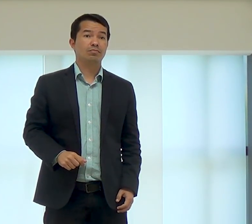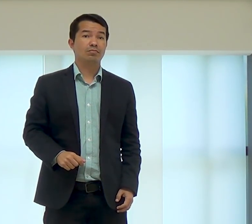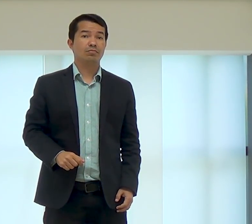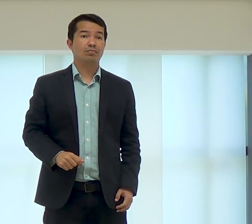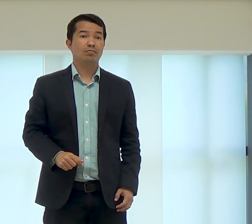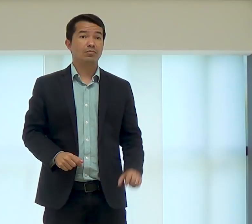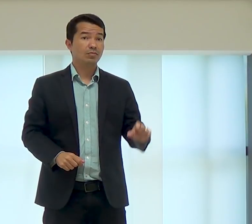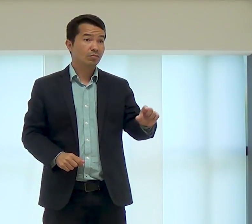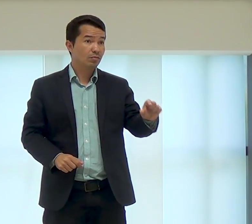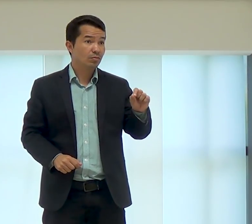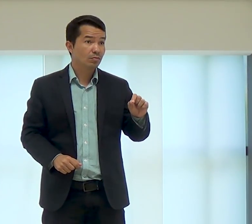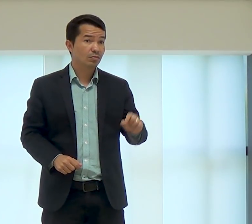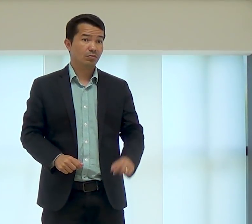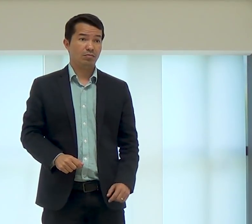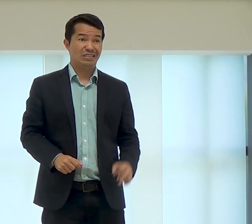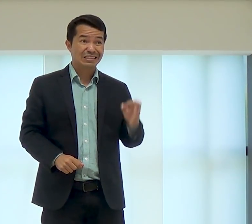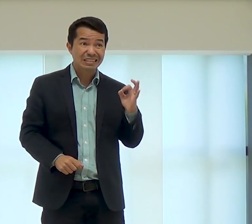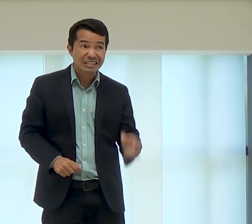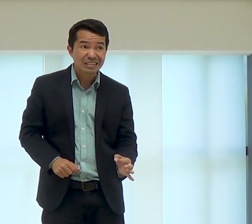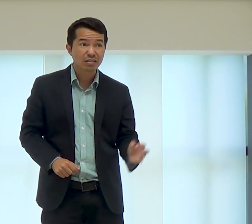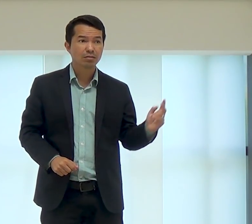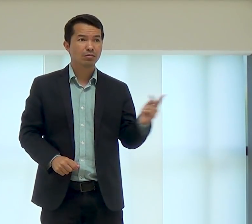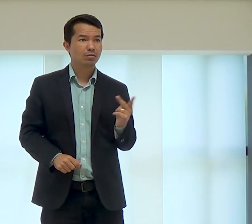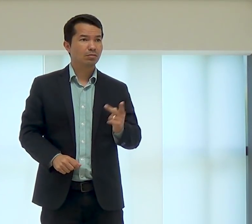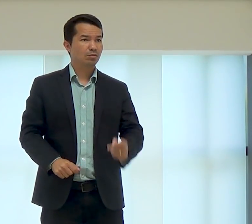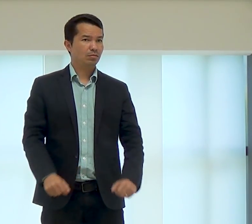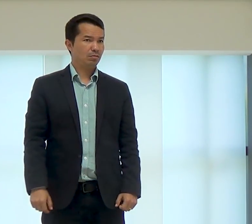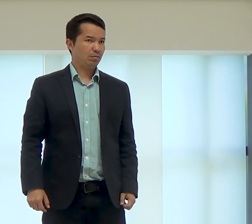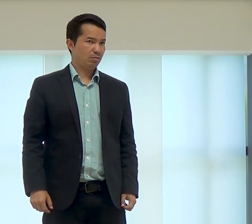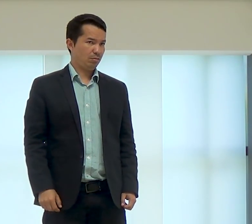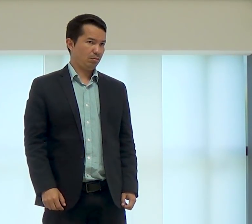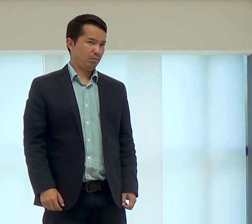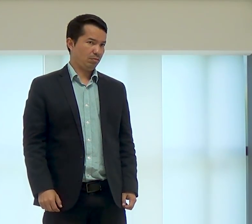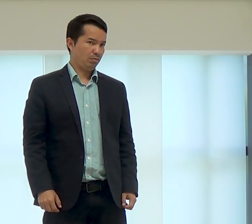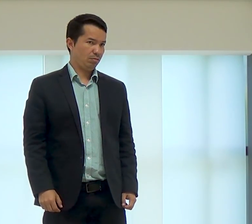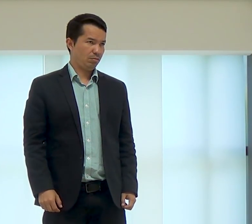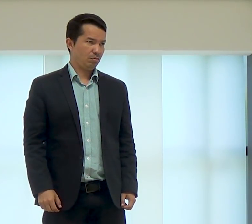justa ou injusta? Escolham o que é certo.